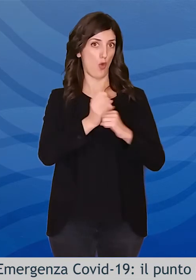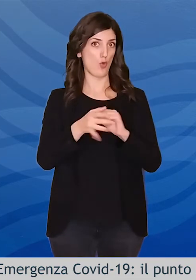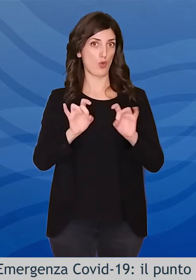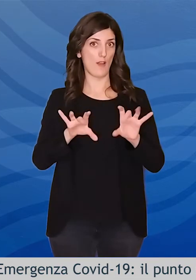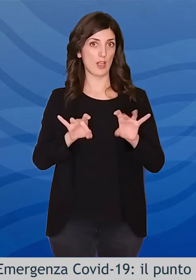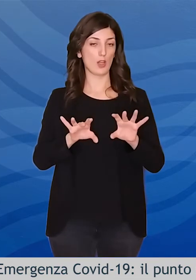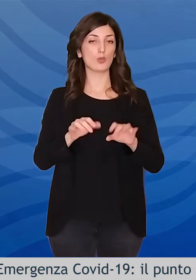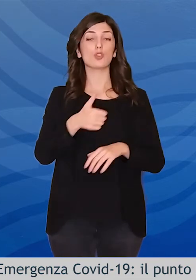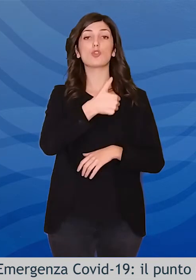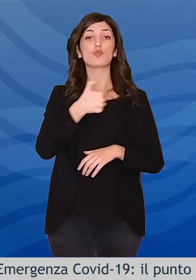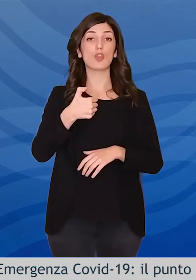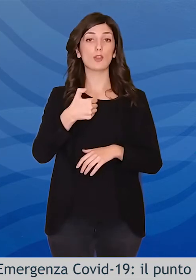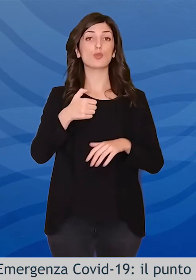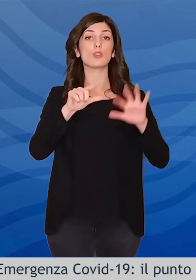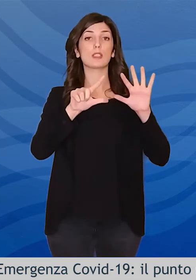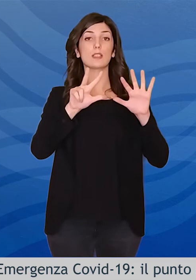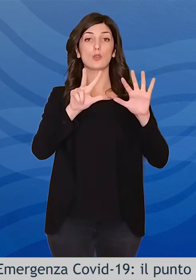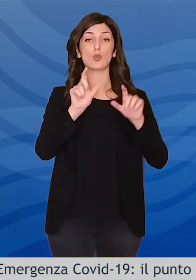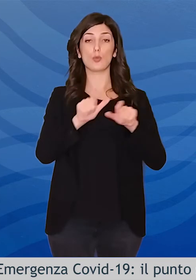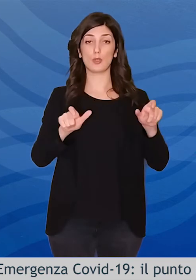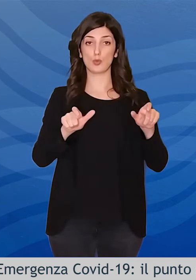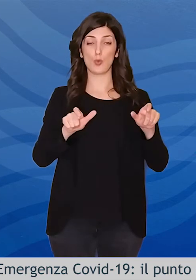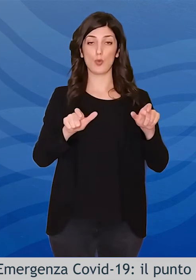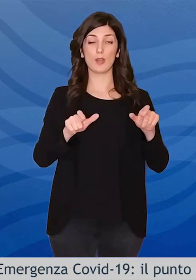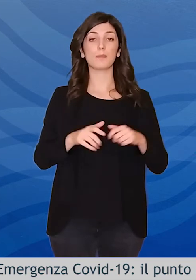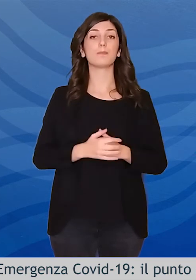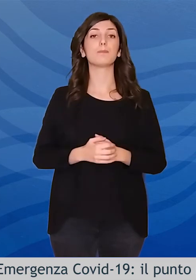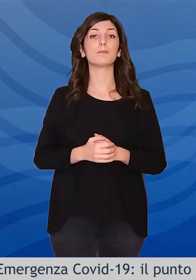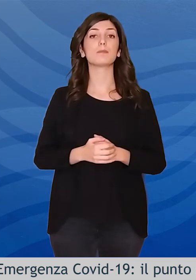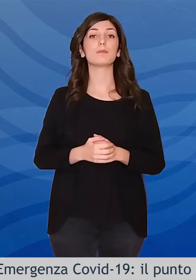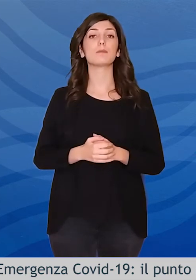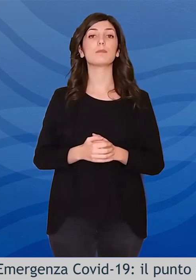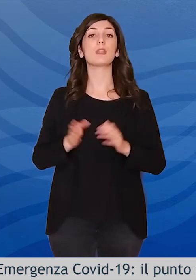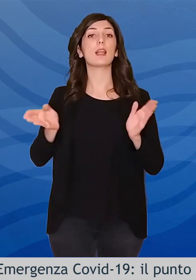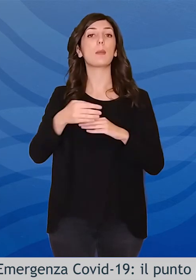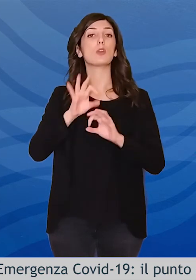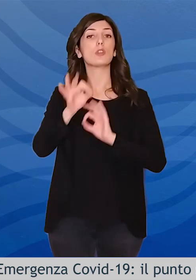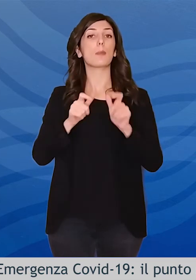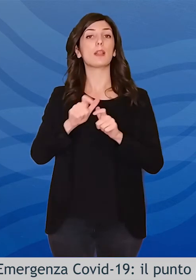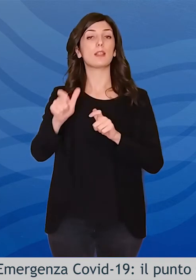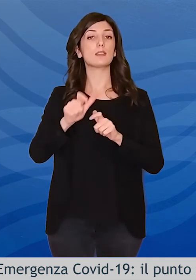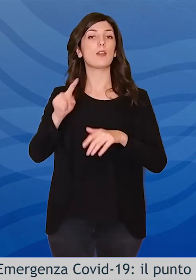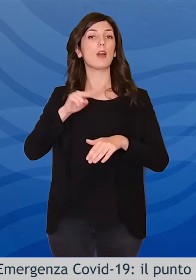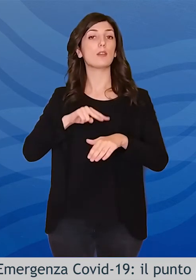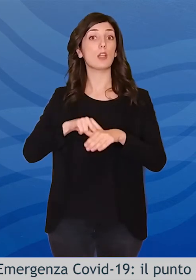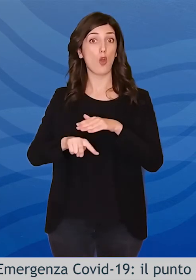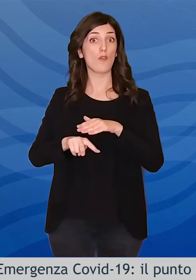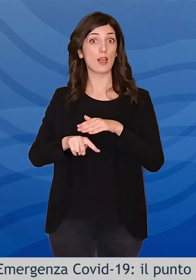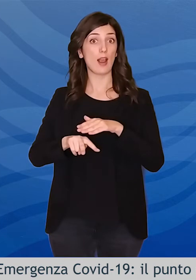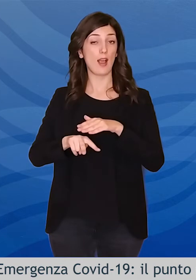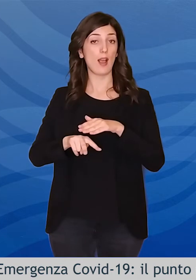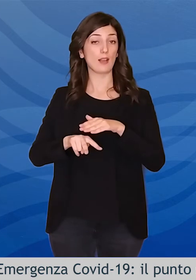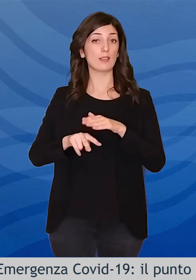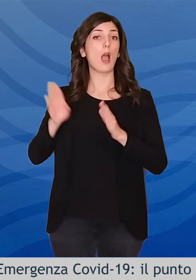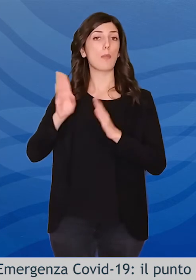è di 178 pazienti mentre il numero dei ricoverati nei reparti di terapia intensiva è stabile rispetto al